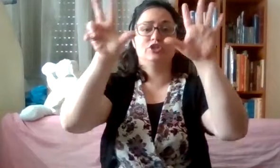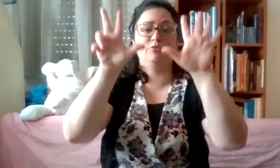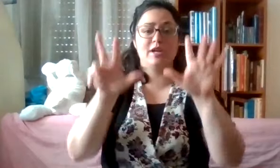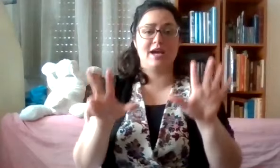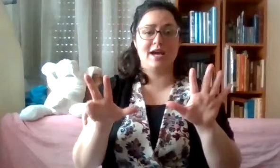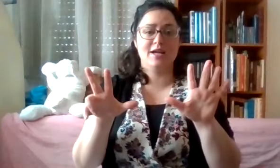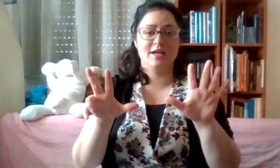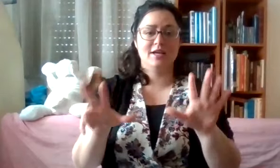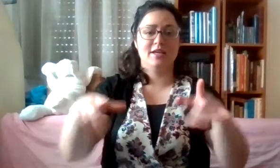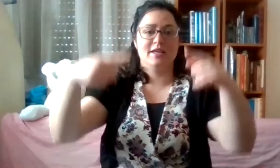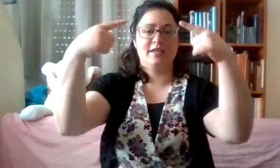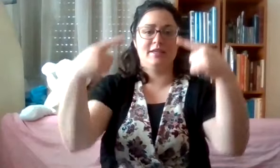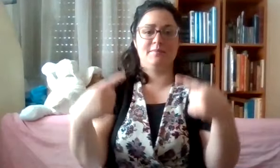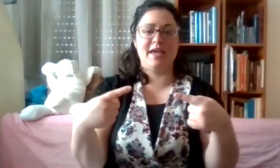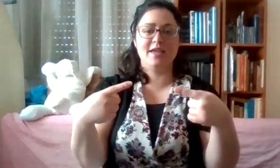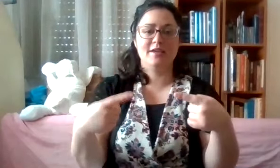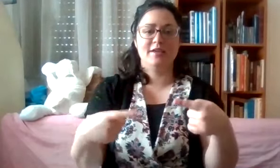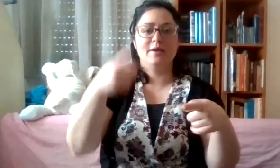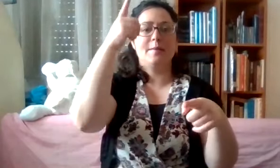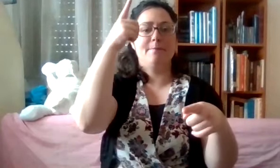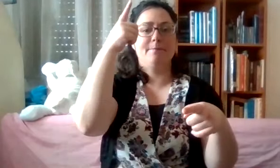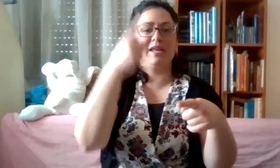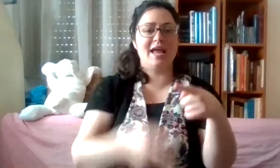שמונה. ימי. מילה.